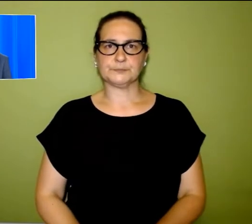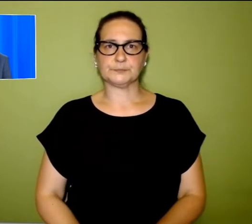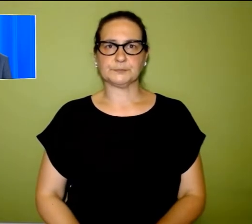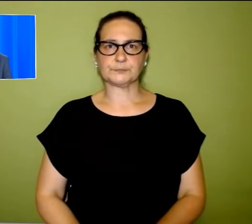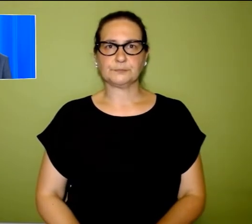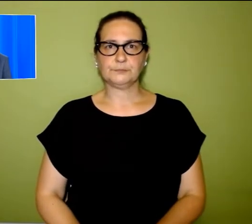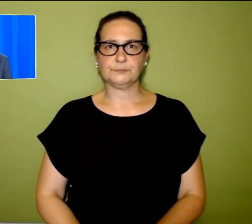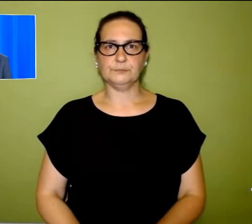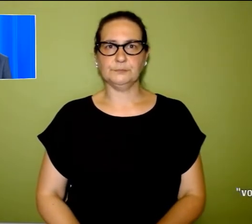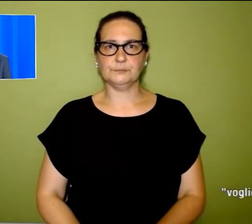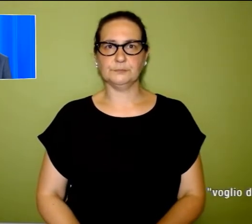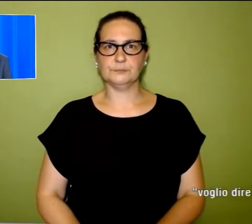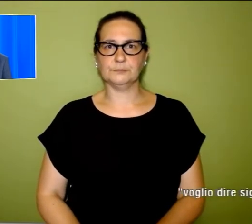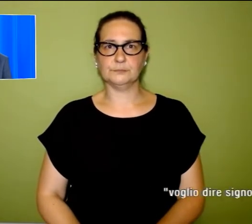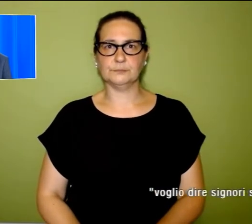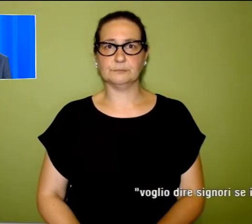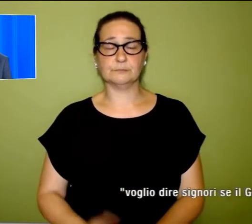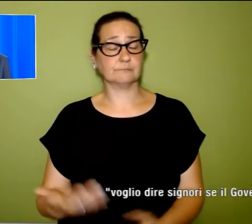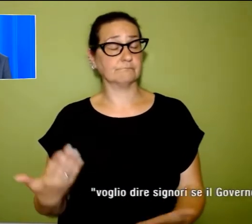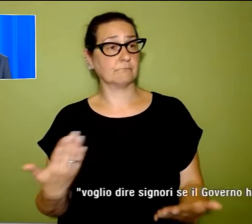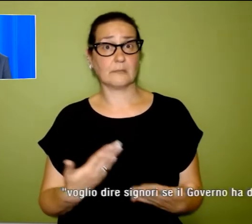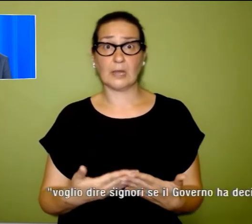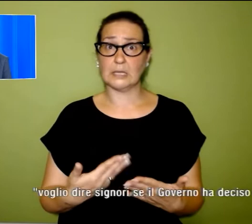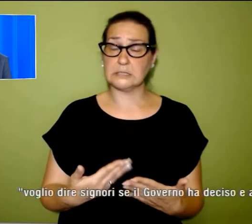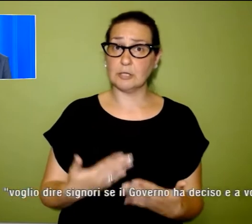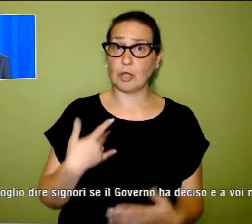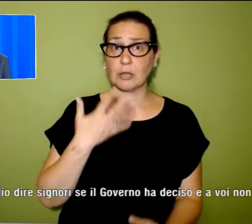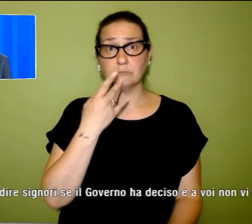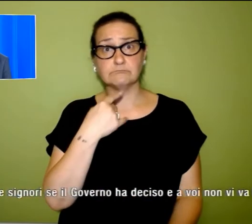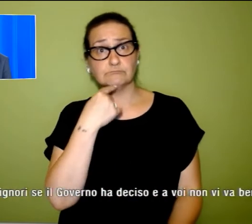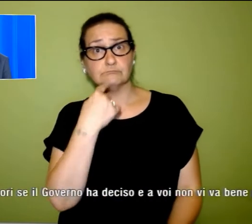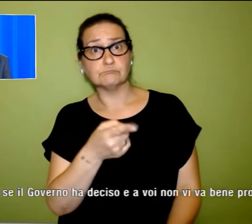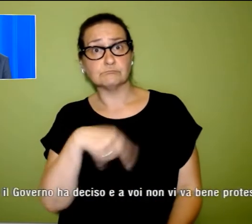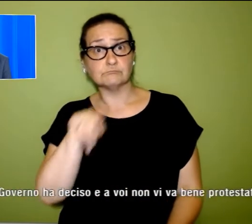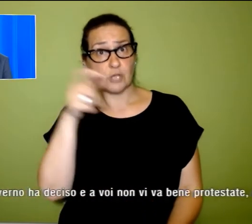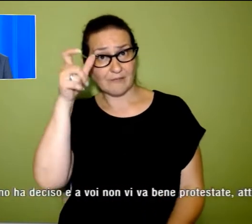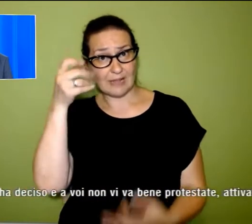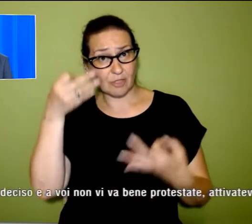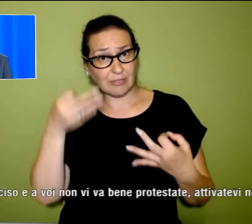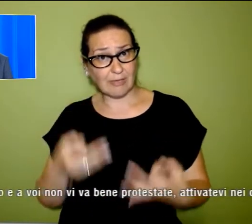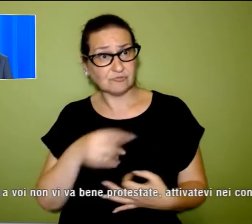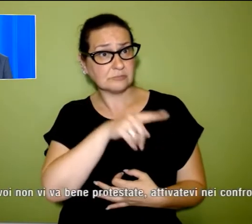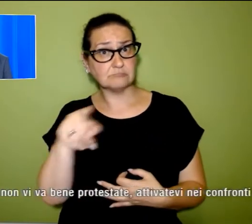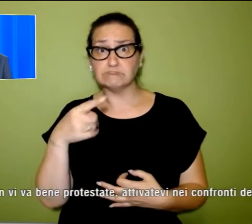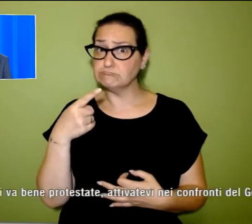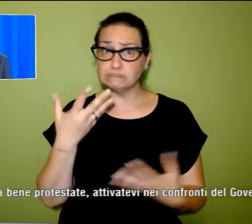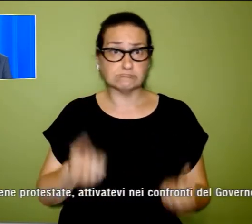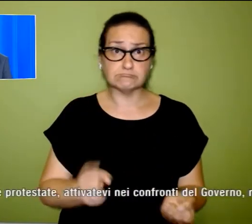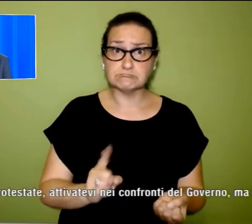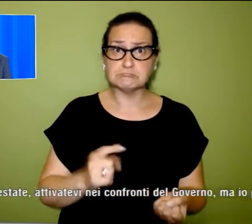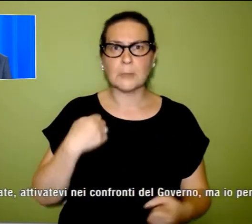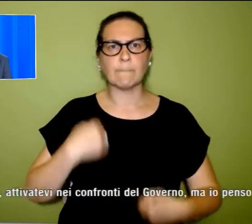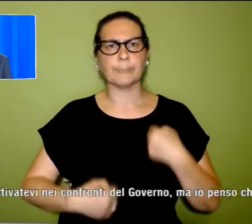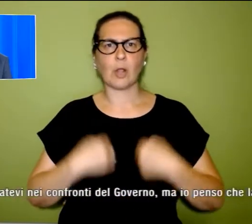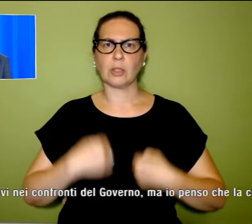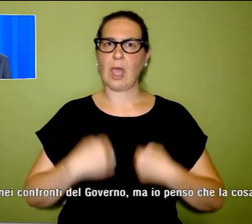Voglio dire, signori, se il Governo ha deciso e a voi non vi va bene, protestate, attivatevi nei confronti